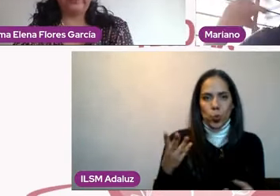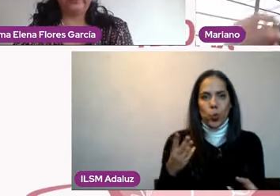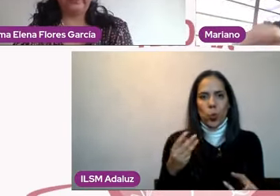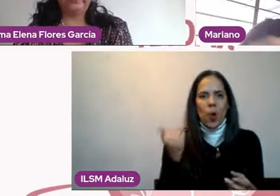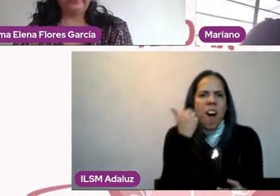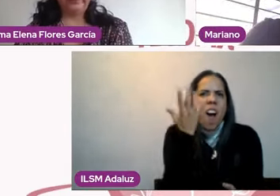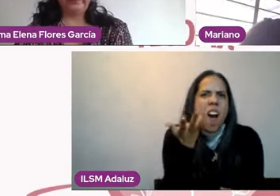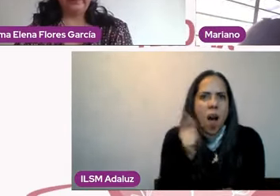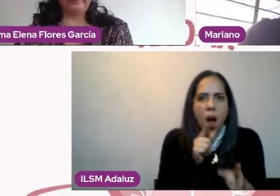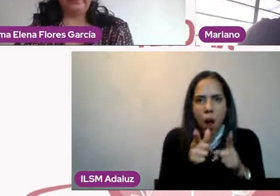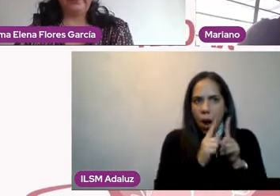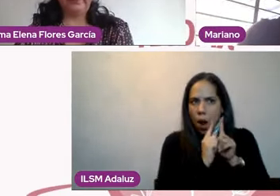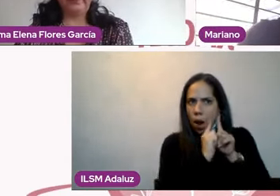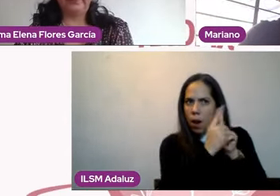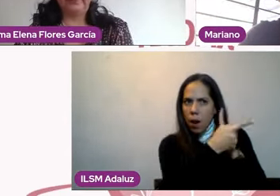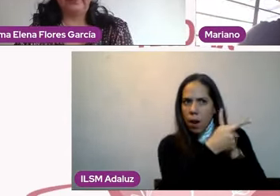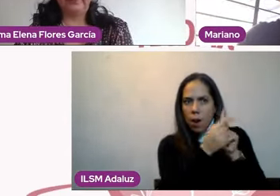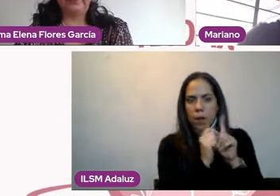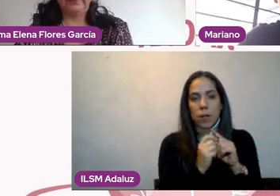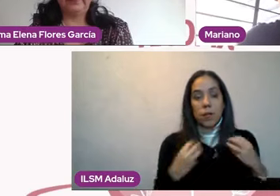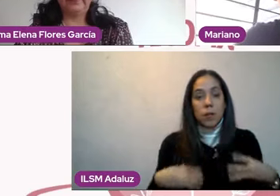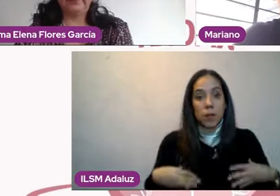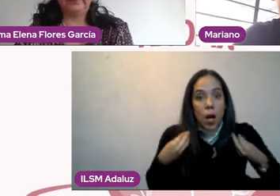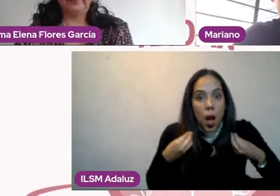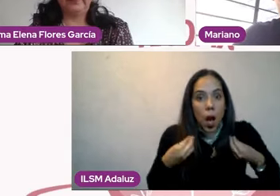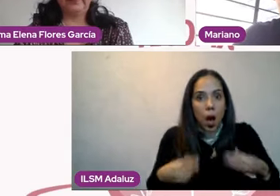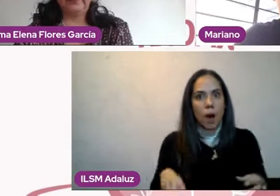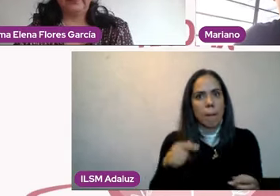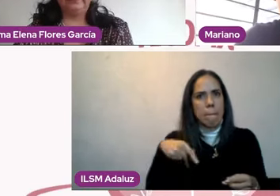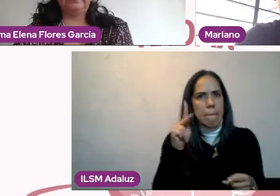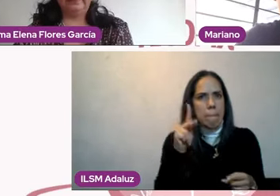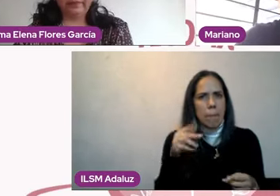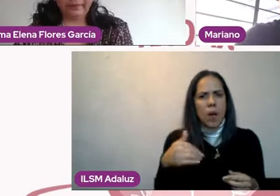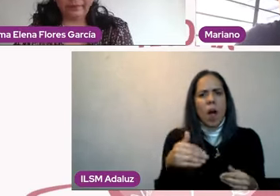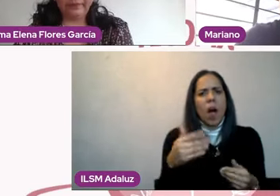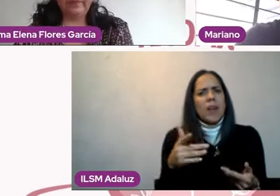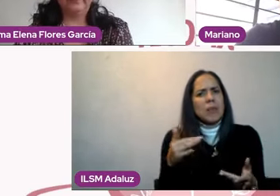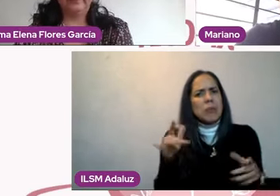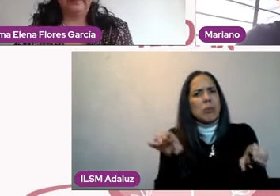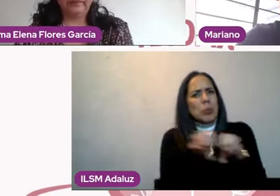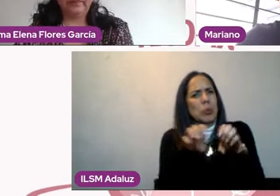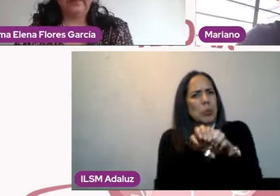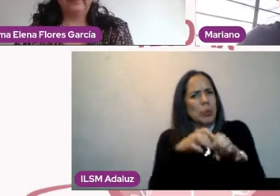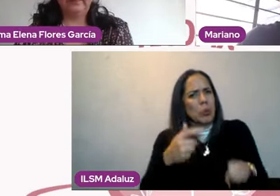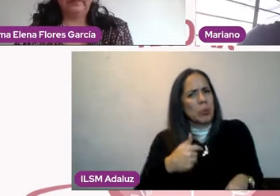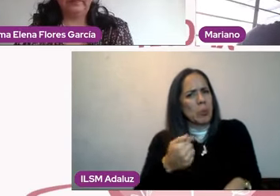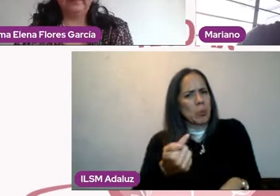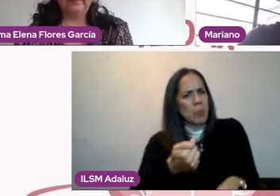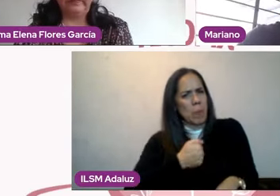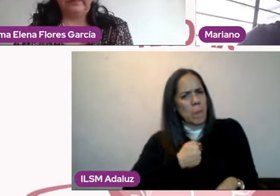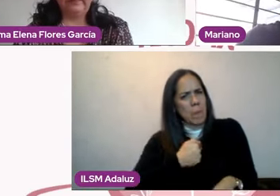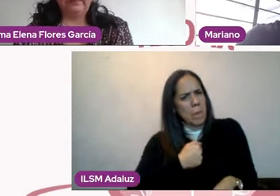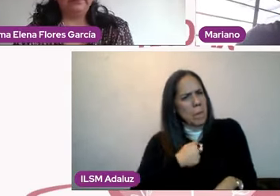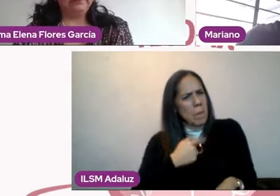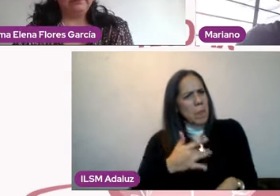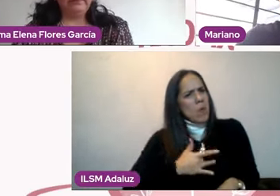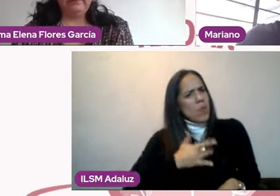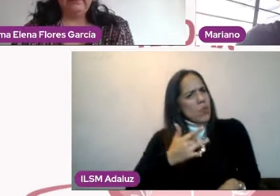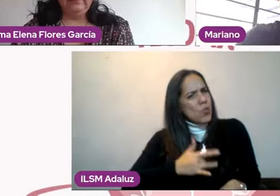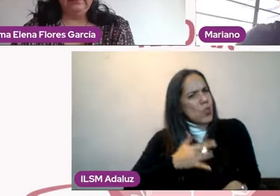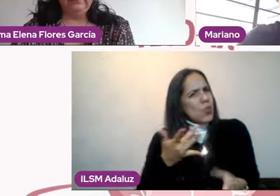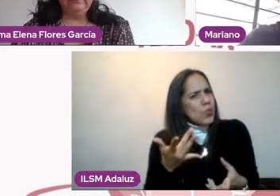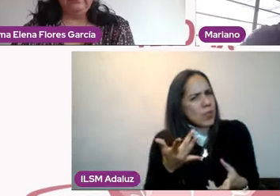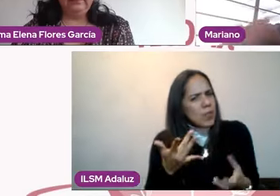ver con, desde una cuestión personal de cómo me siento yo, en qué momento de vida estoy, qué tan consciente soy de ello